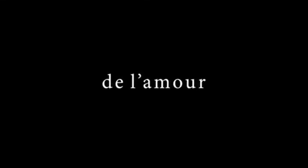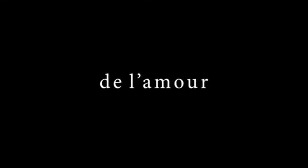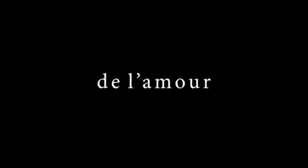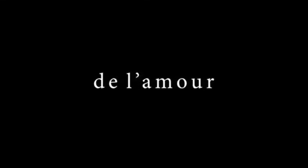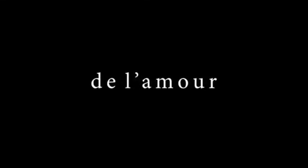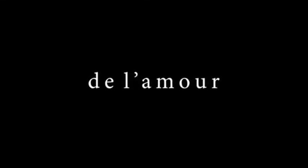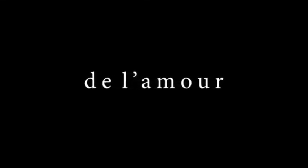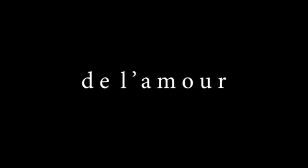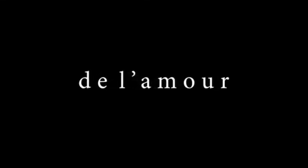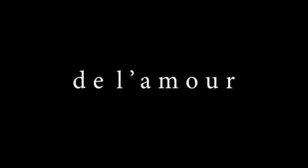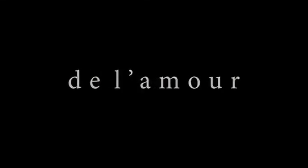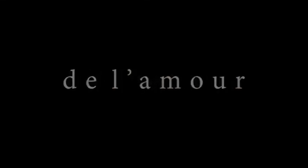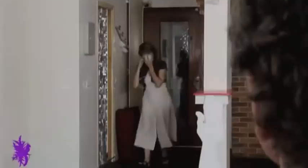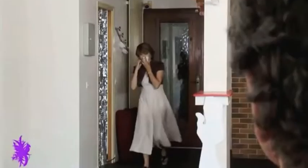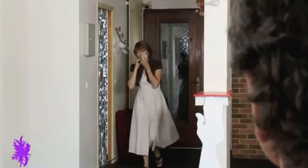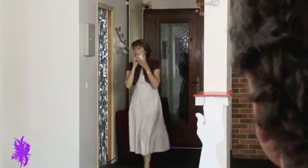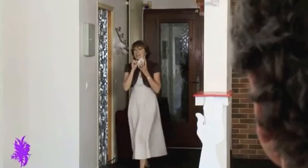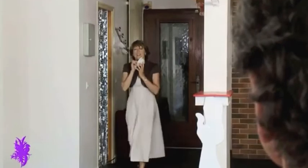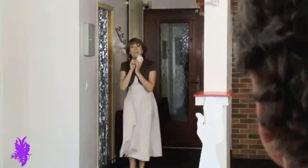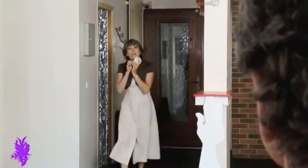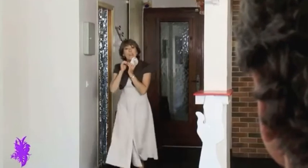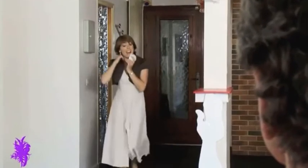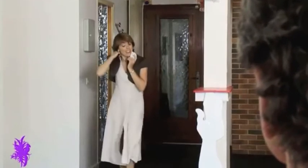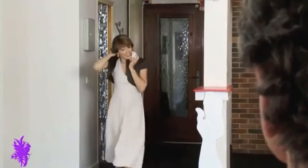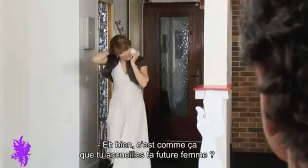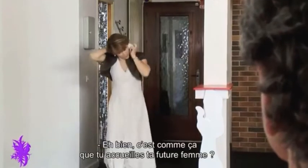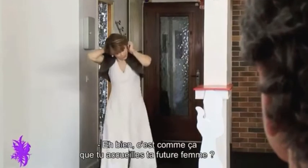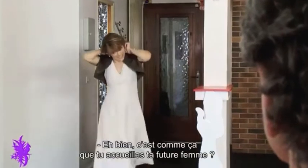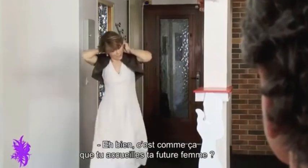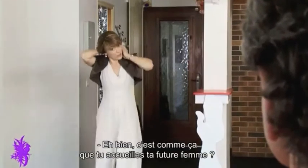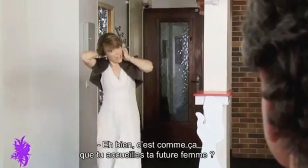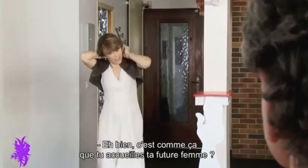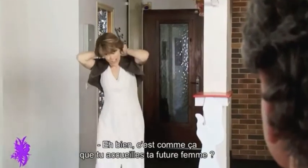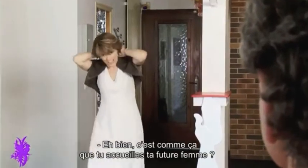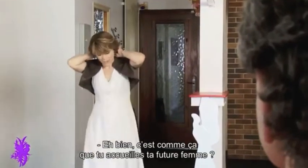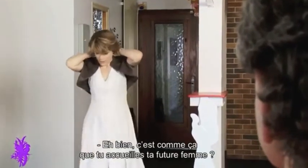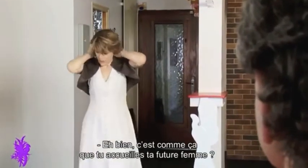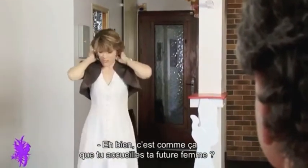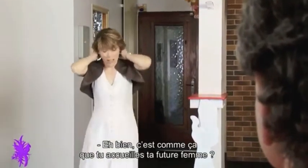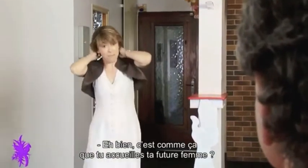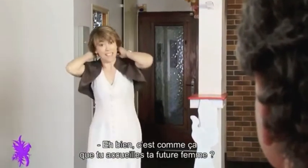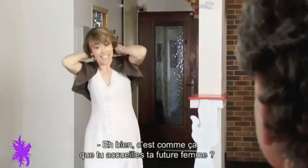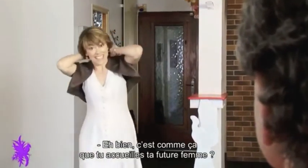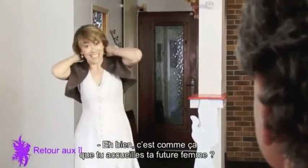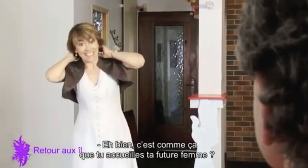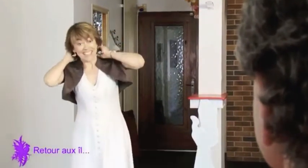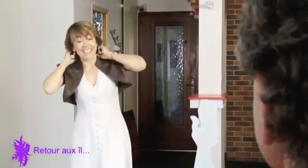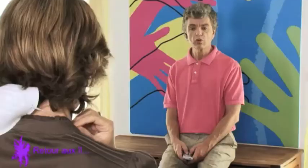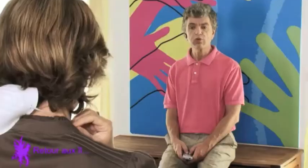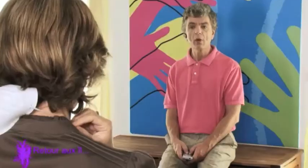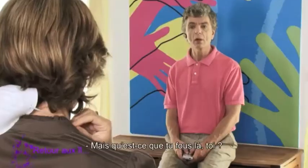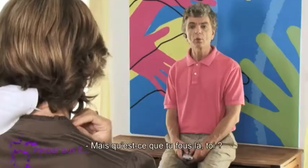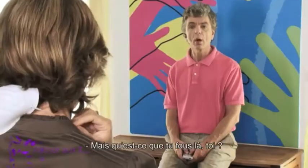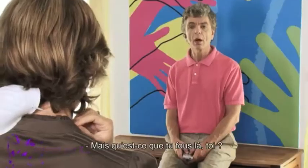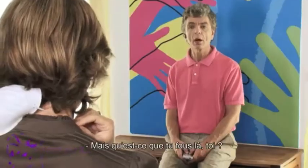TAP ! Eh bien, c'est comme ça que tu viens, Galida ! suis pas... Je te jure...